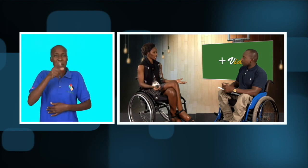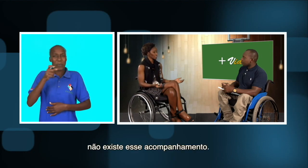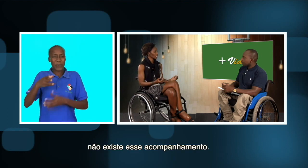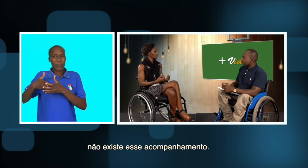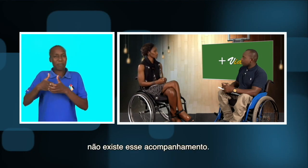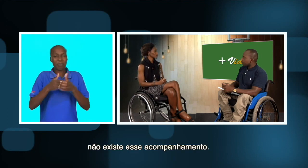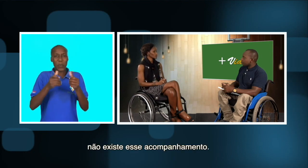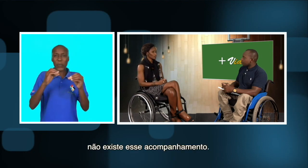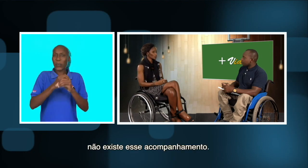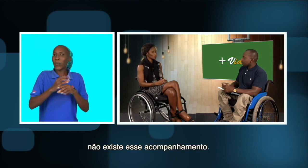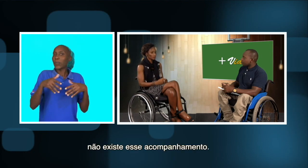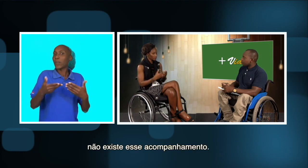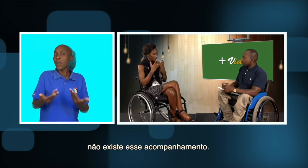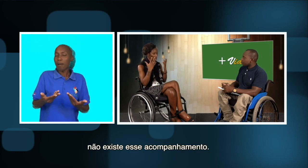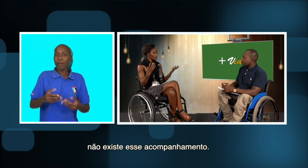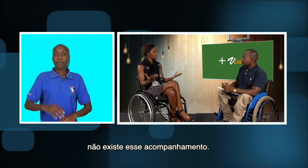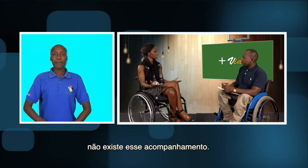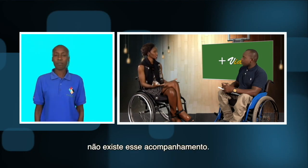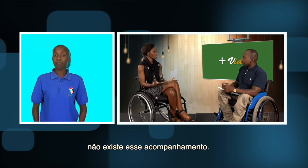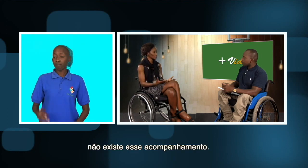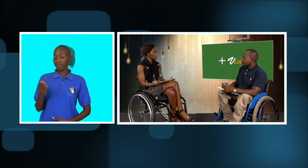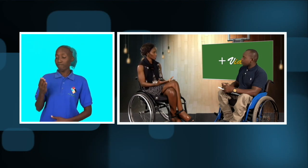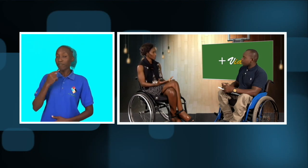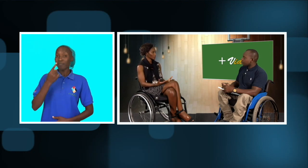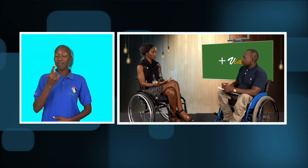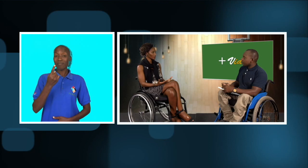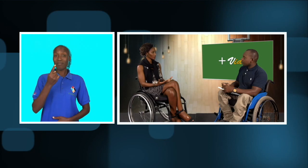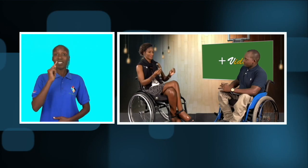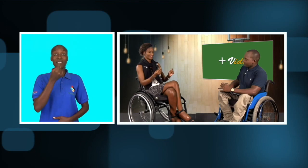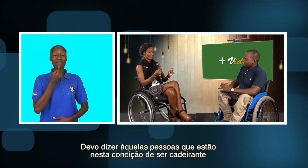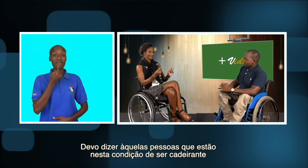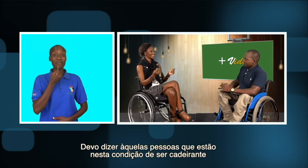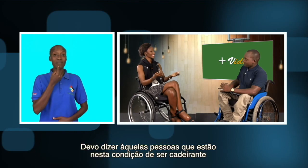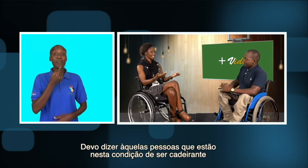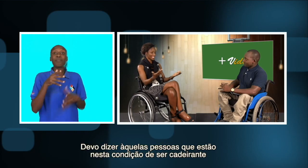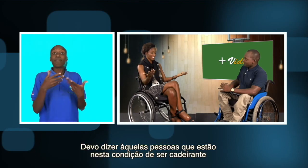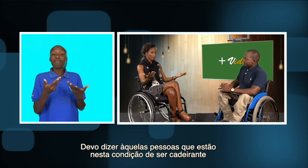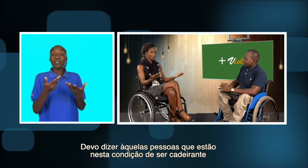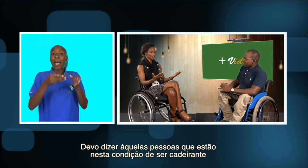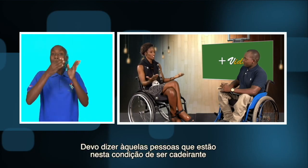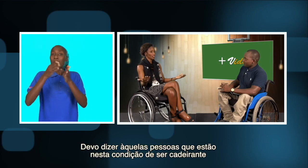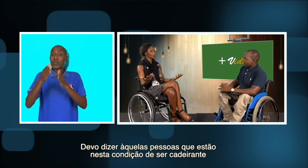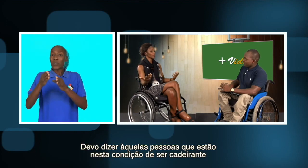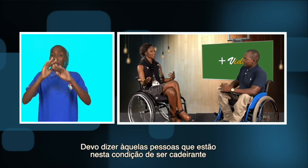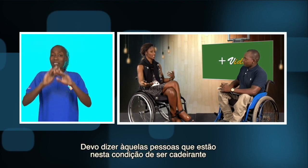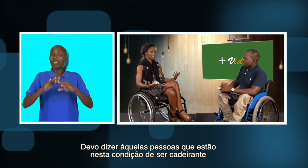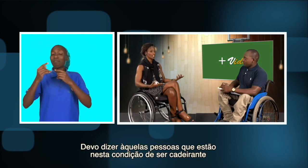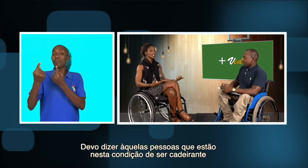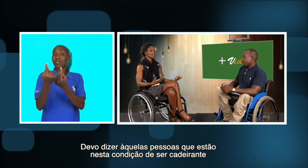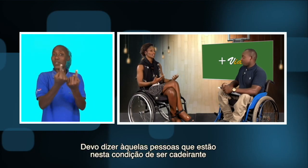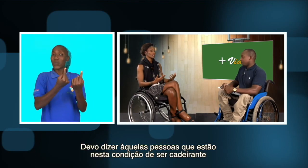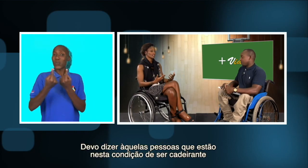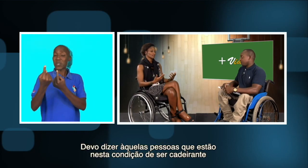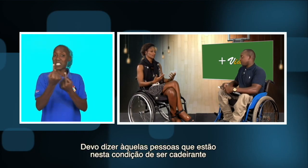por aí. Não existe esse acompanhamento. Dizer àquelas pessoas que estão a passar